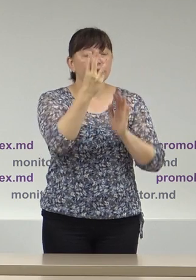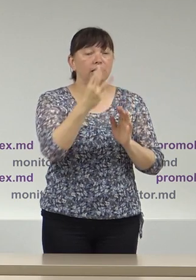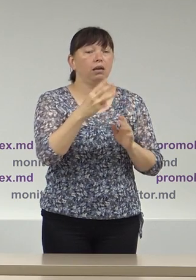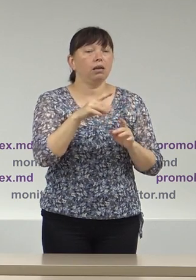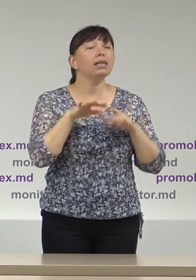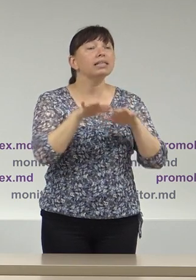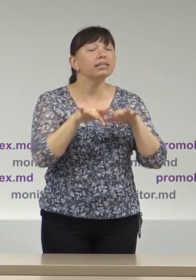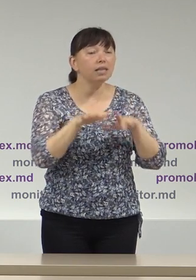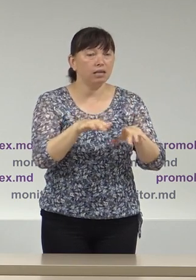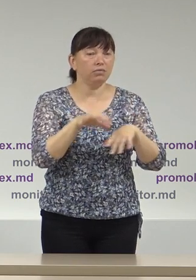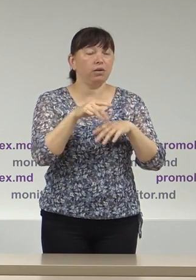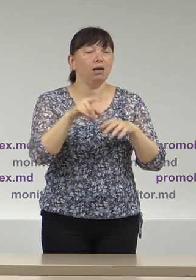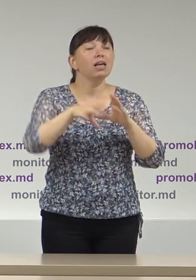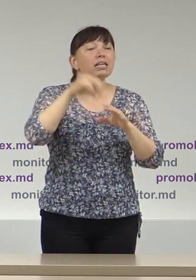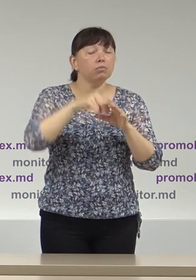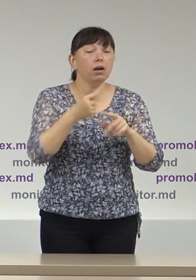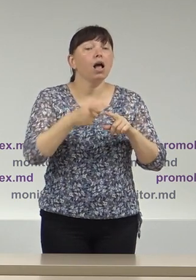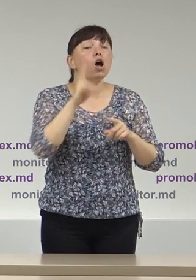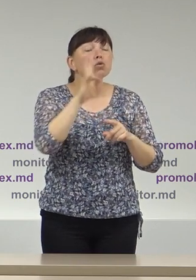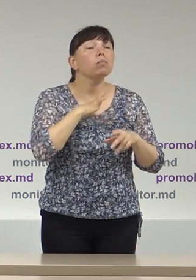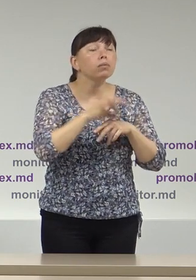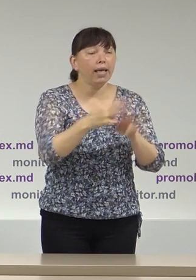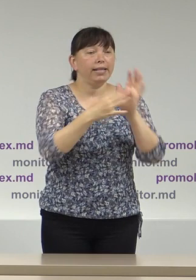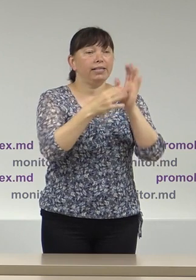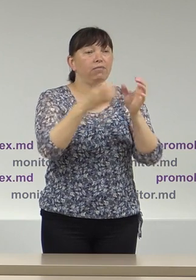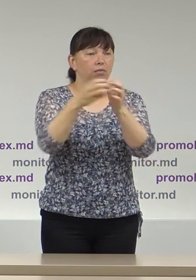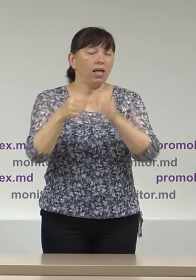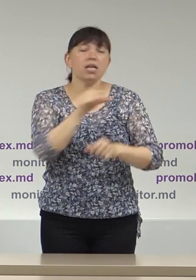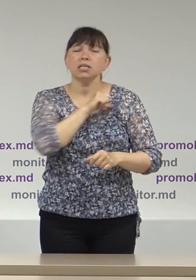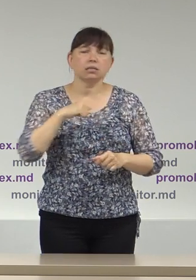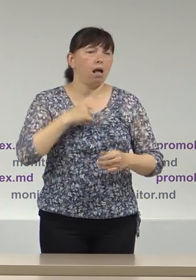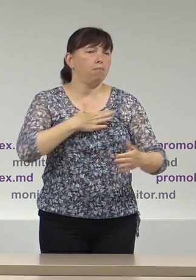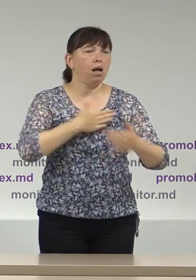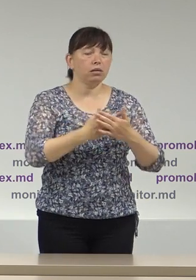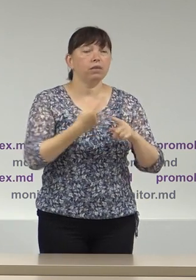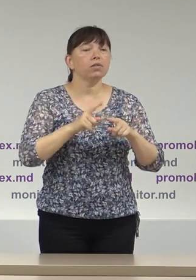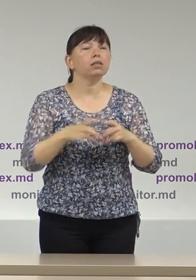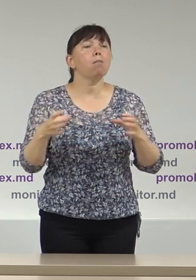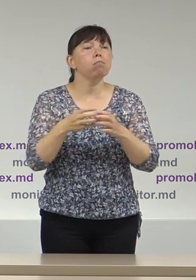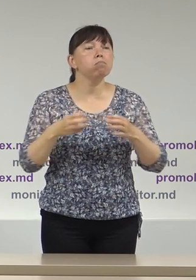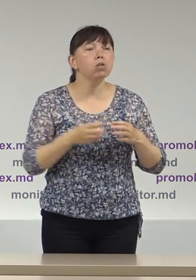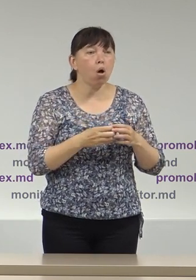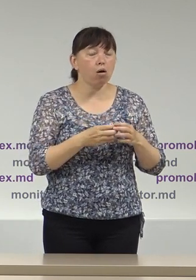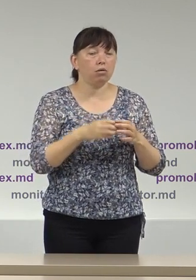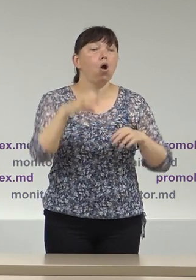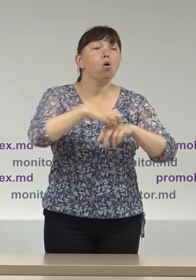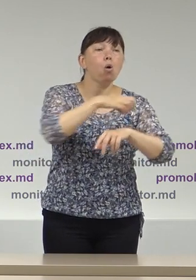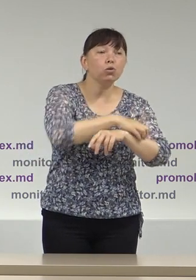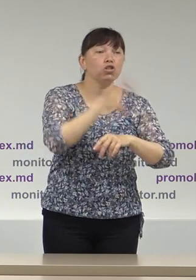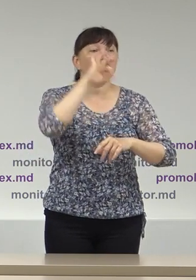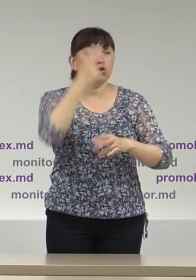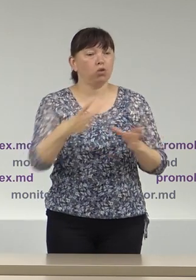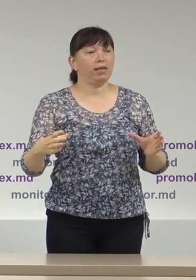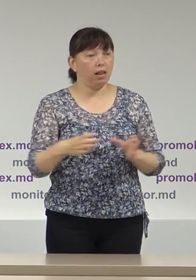electorale desfășurate de nouă concurență electorale cei mai activi fiind blocul electoral al comuniștilor și